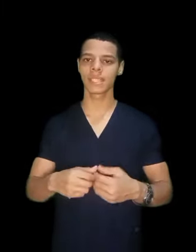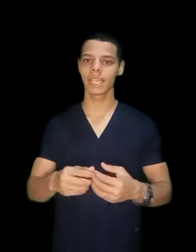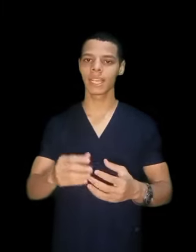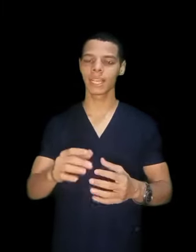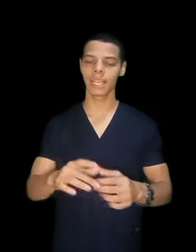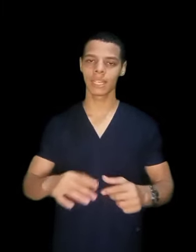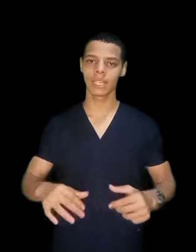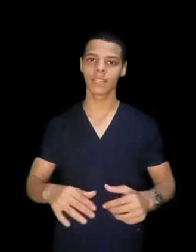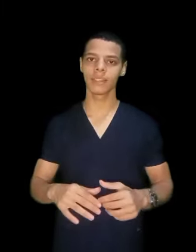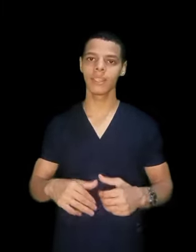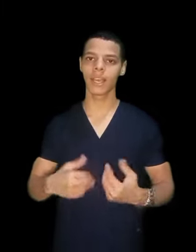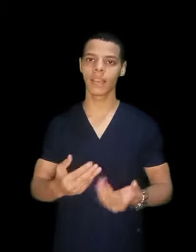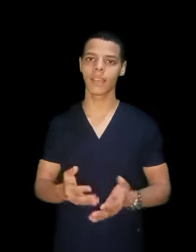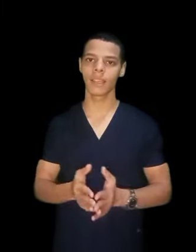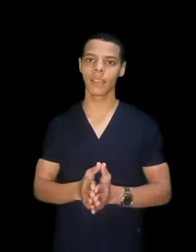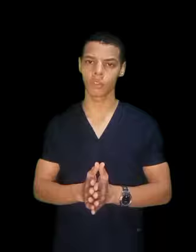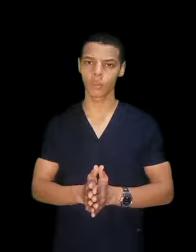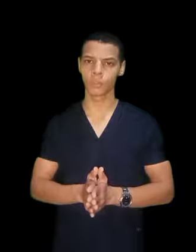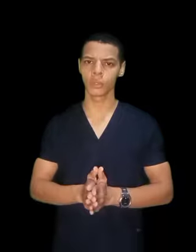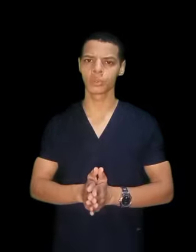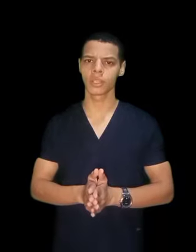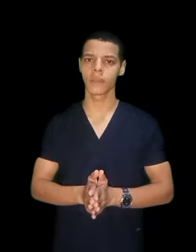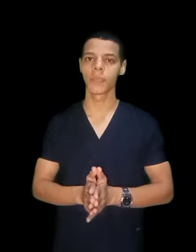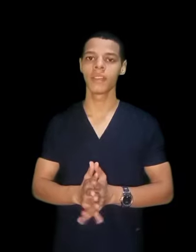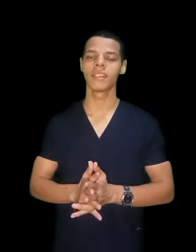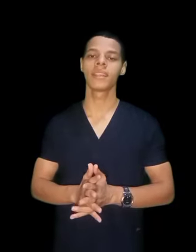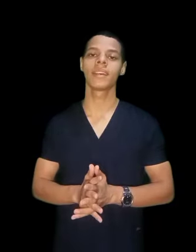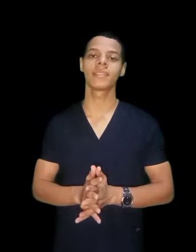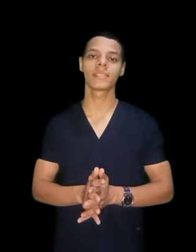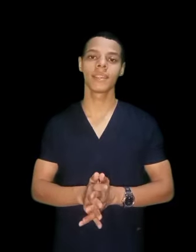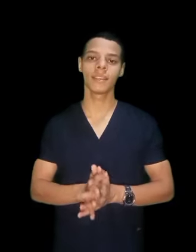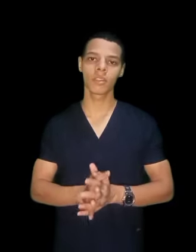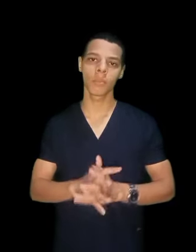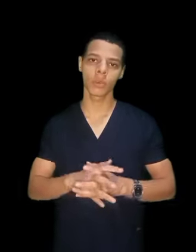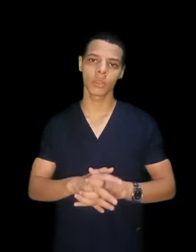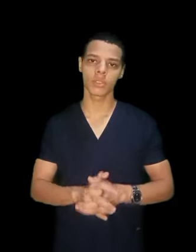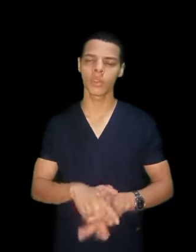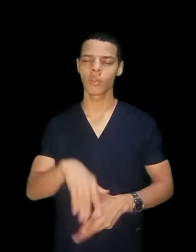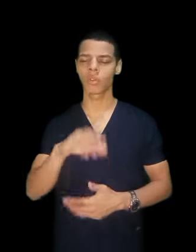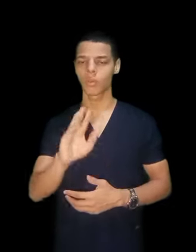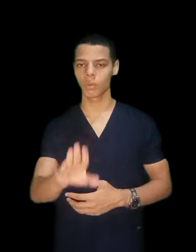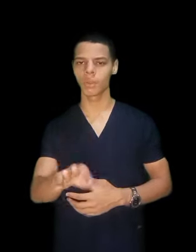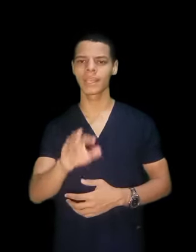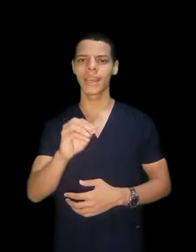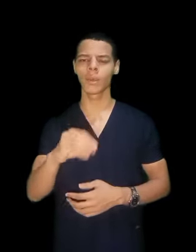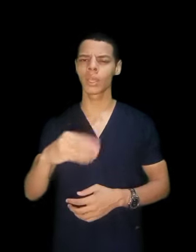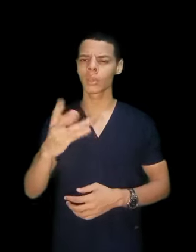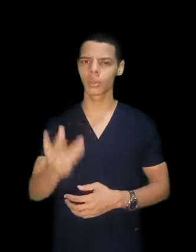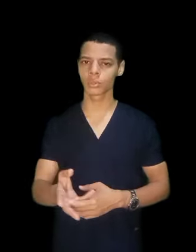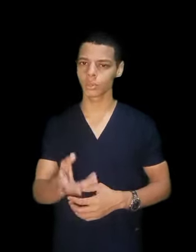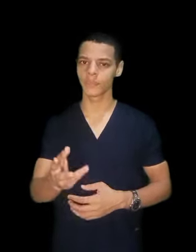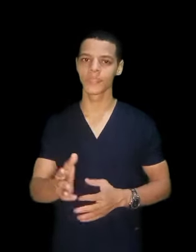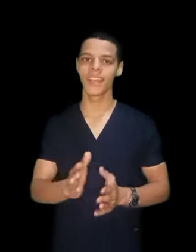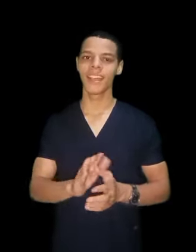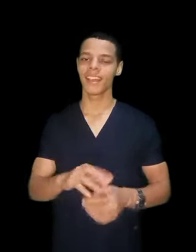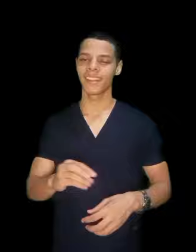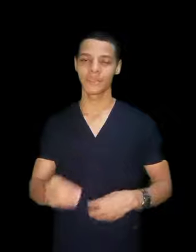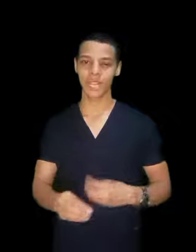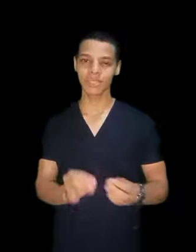تسجل الداتا دي على الكمبيوتر فده تسجيل طبي وبعصاء وبيتقاله يا دكتور انا مش